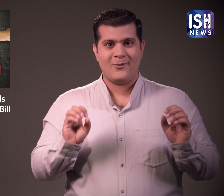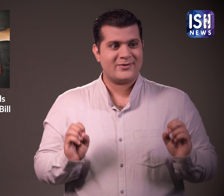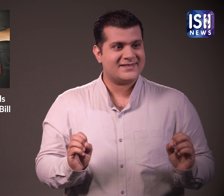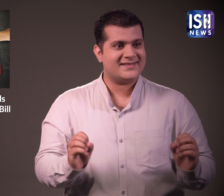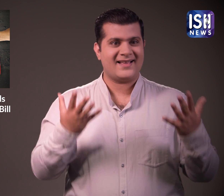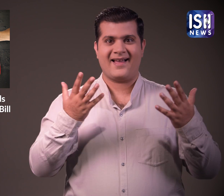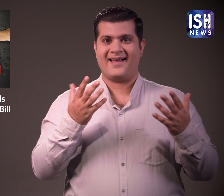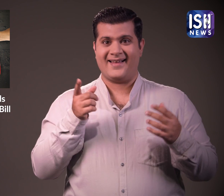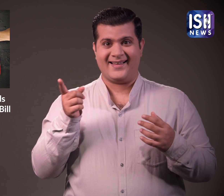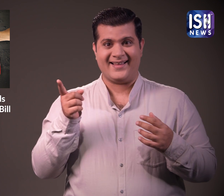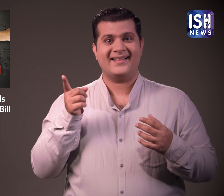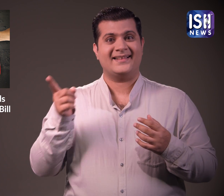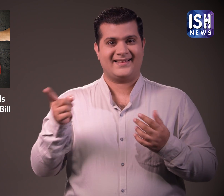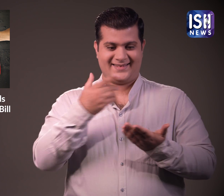बर्दे पाटी का आयोजन किया था